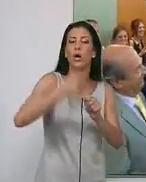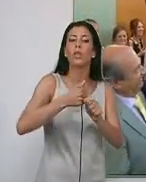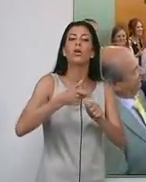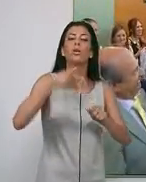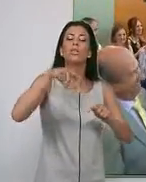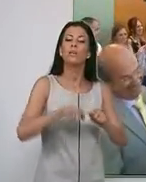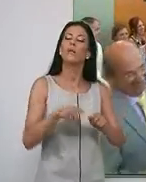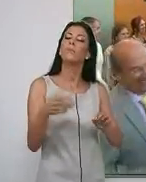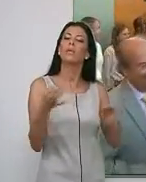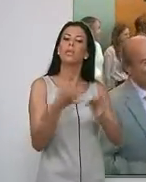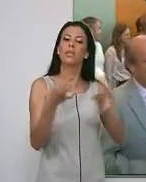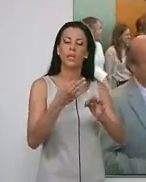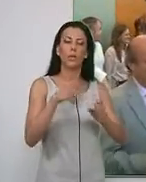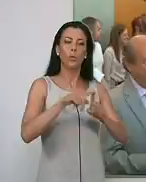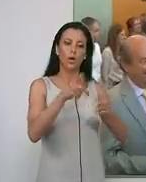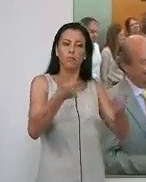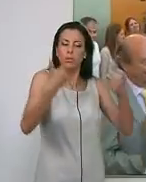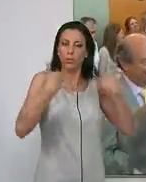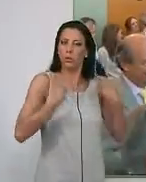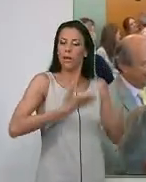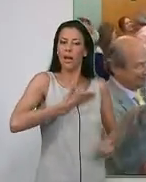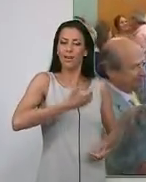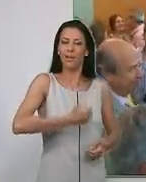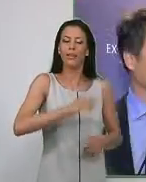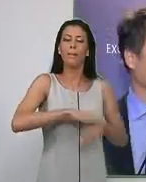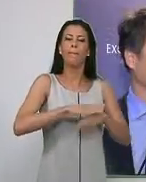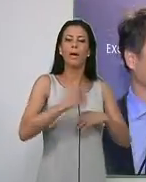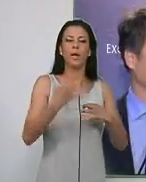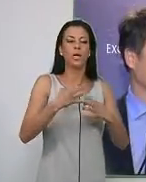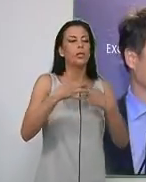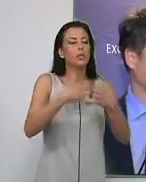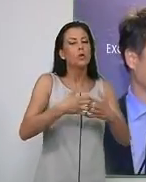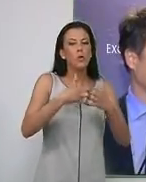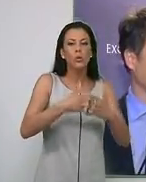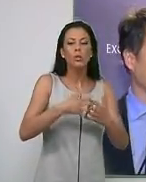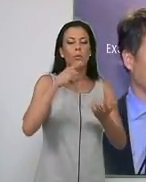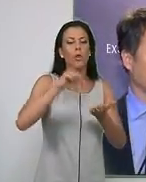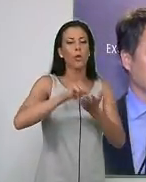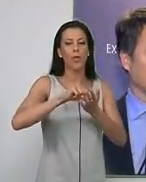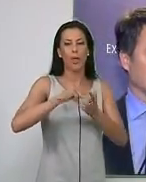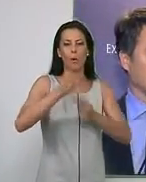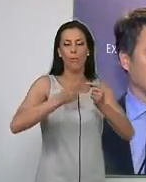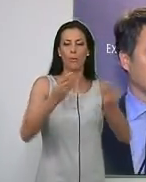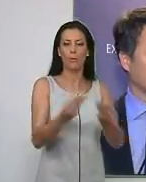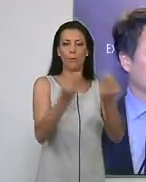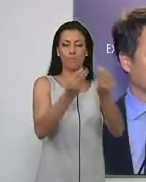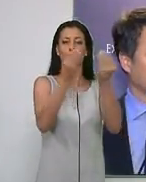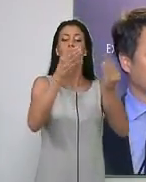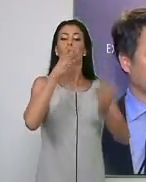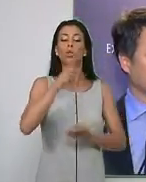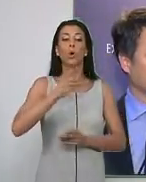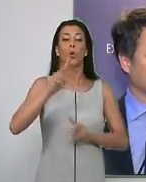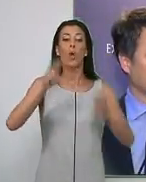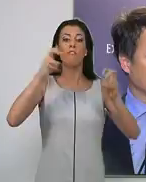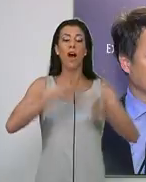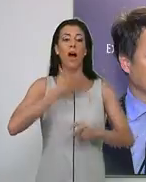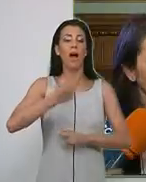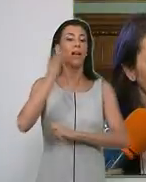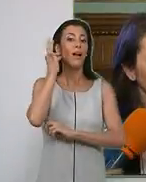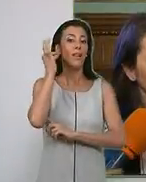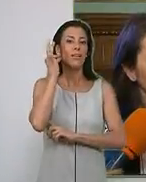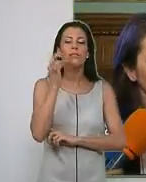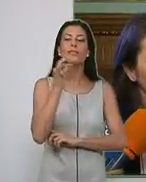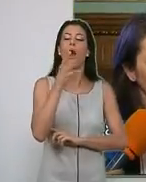ha estado al frente de la Alcaldía para sacar a la ciudad adelante. De la nueva alcaldesa, por el momento de funciones,